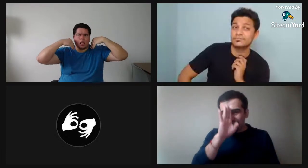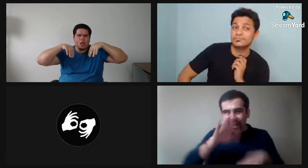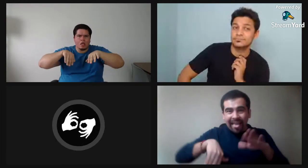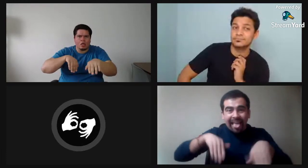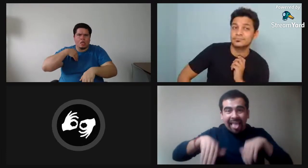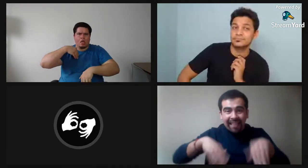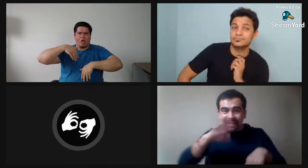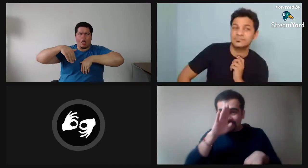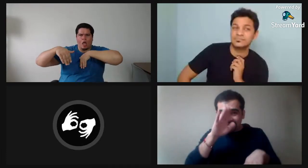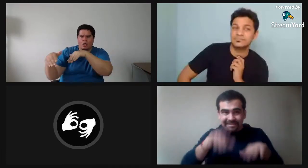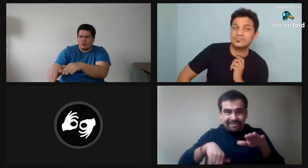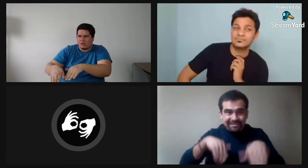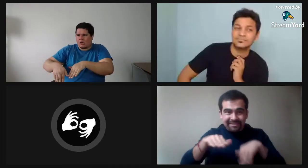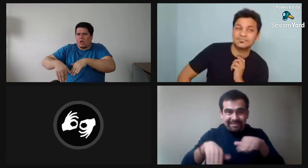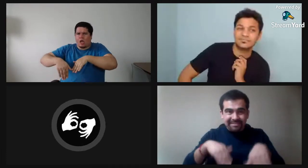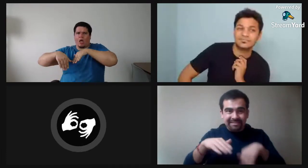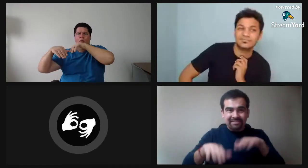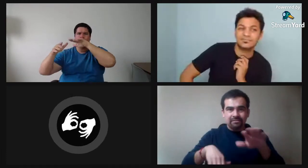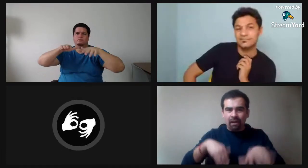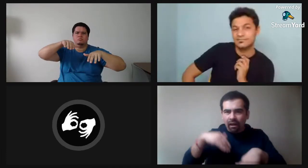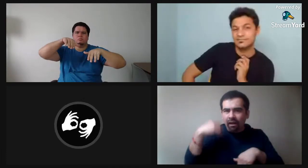Debe ser acorde a la imagen. Por ejemplo, un perro.